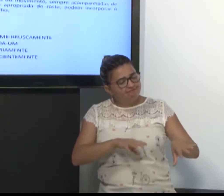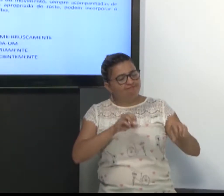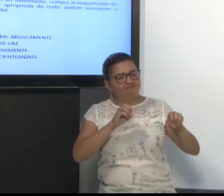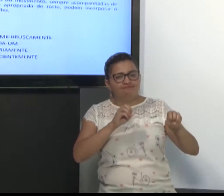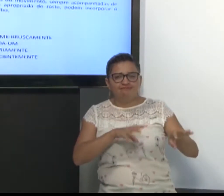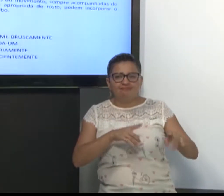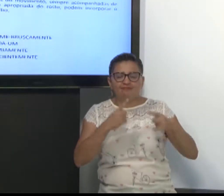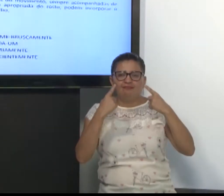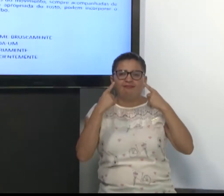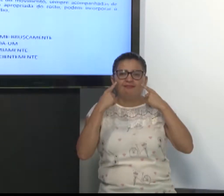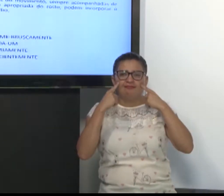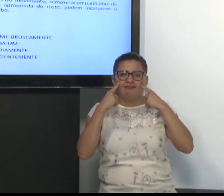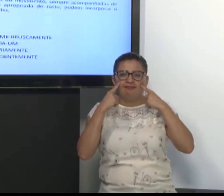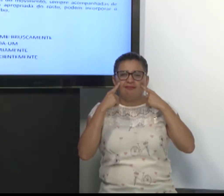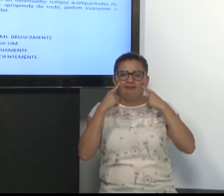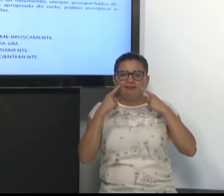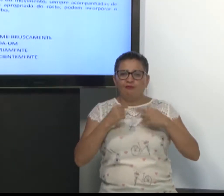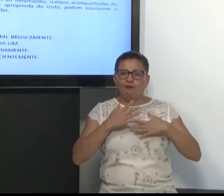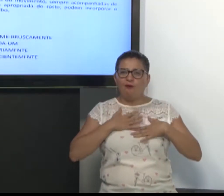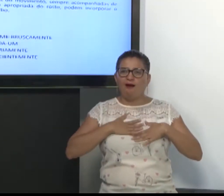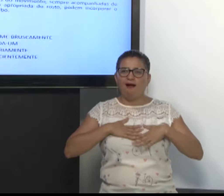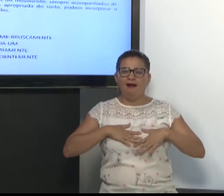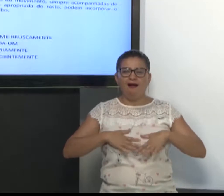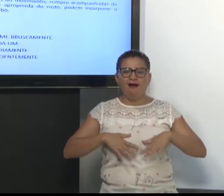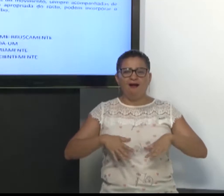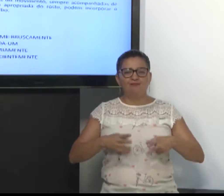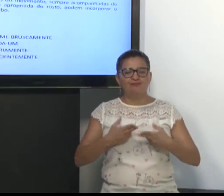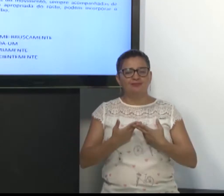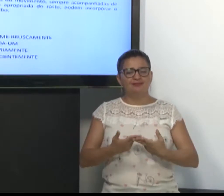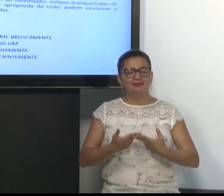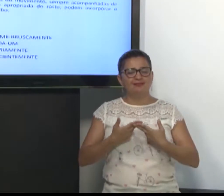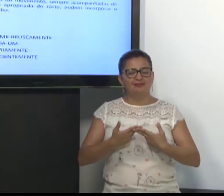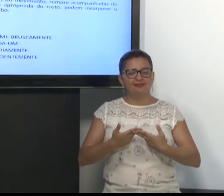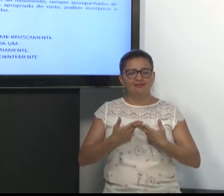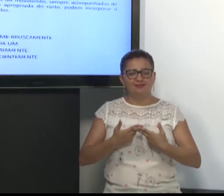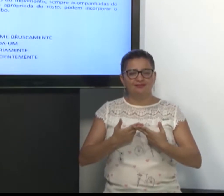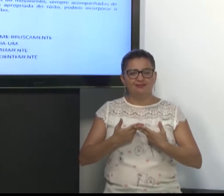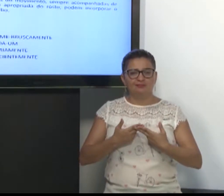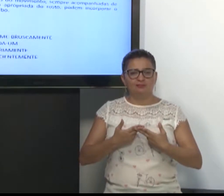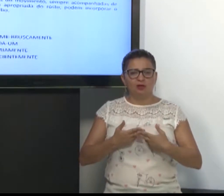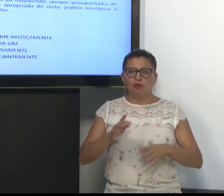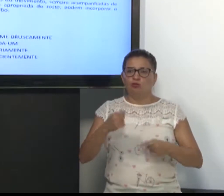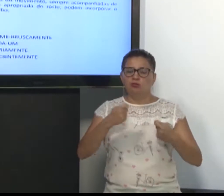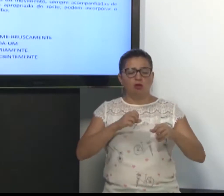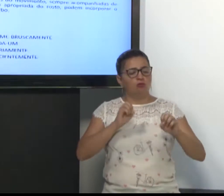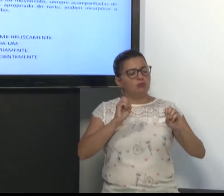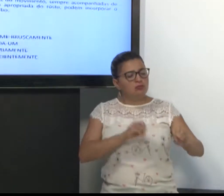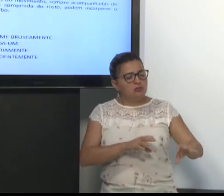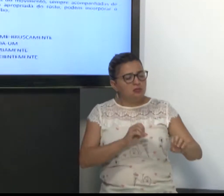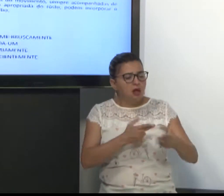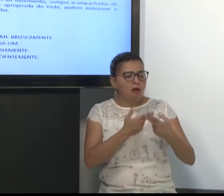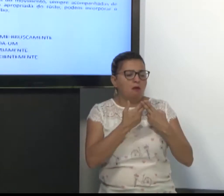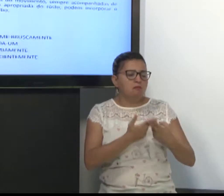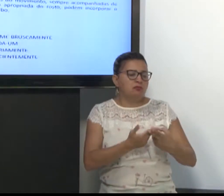Ensinar pacientemente. Observe a expressão. Com calma, com paciência. É uma expressão de